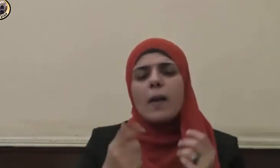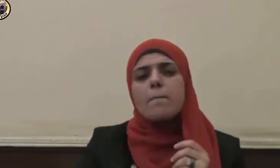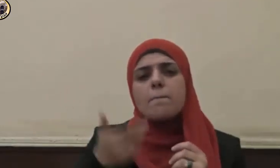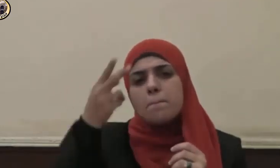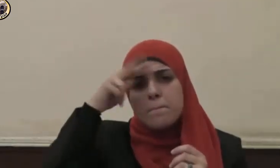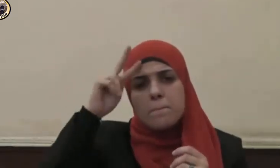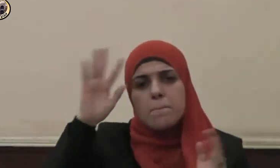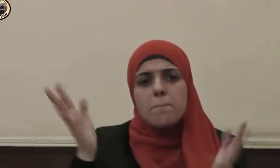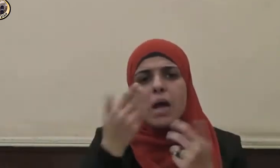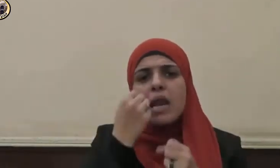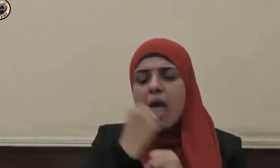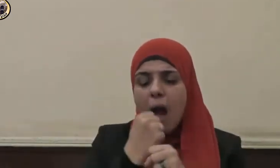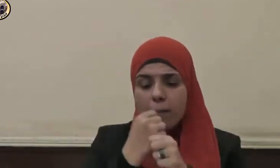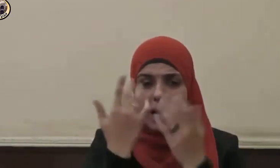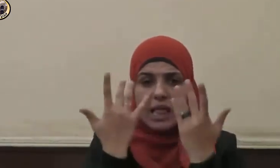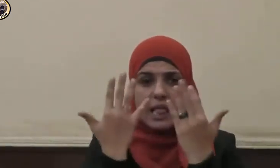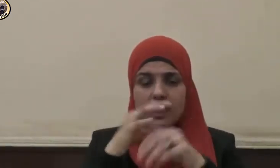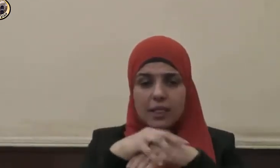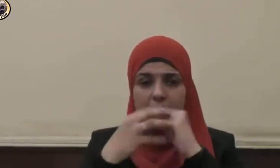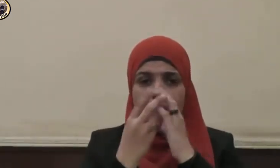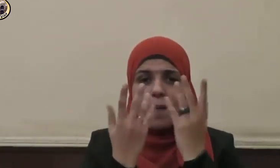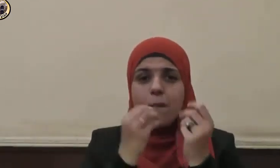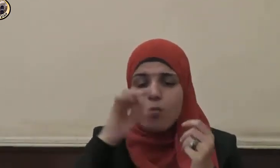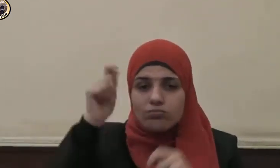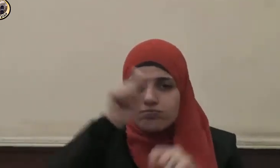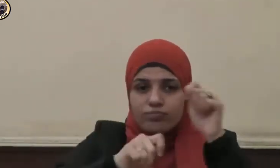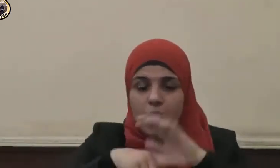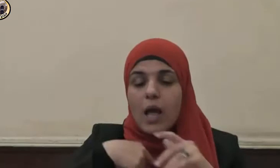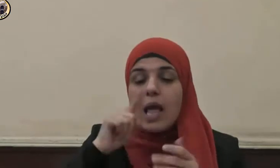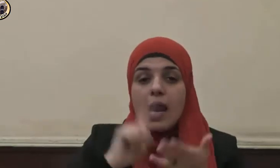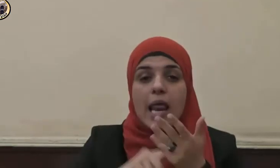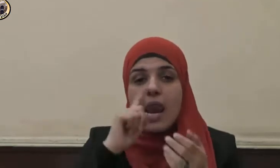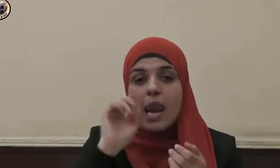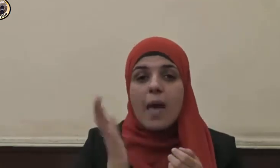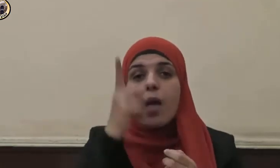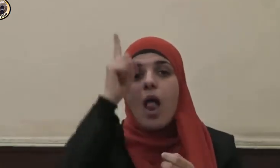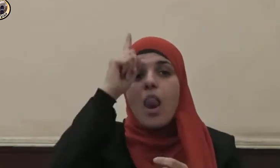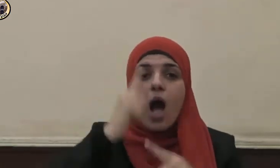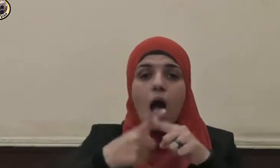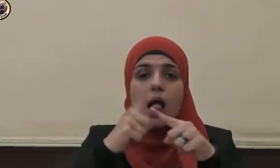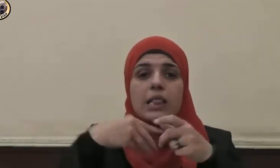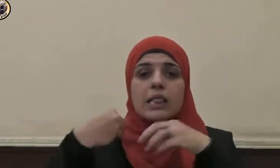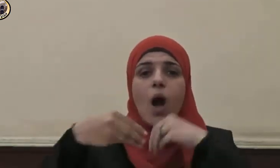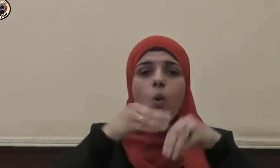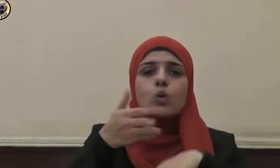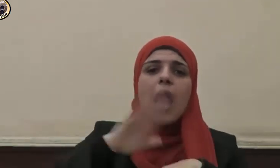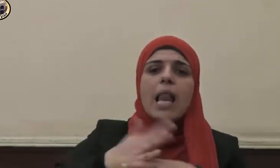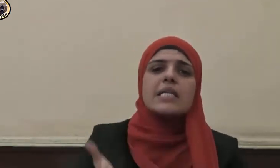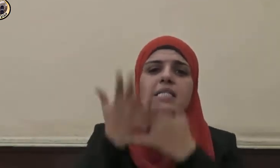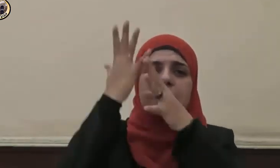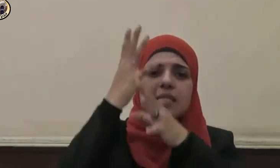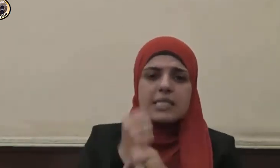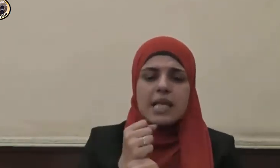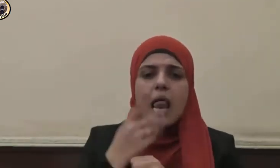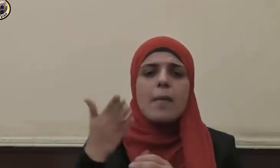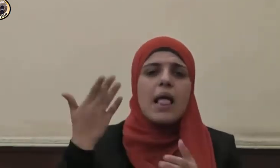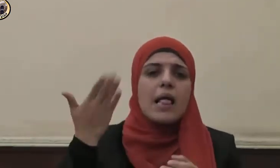يأكل من عمل يده وإن نبي الله داود عليه السلام كان